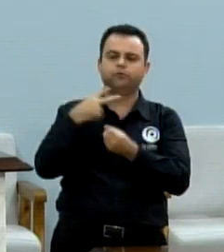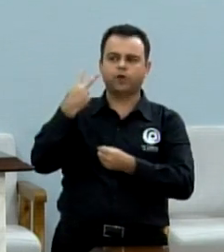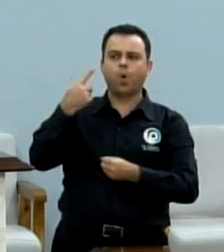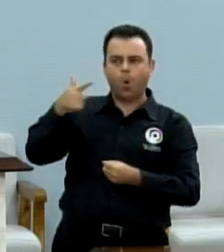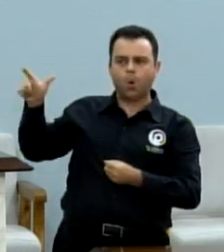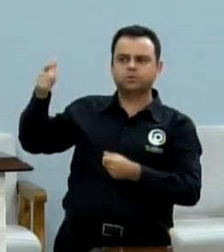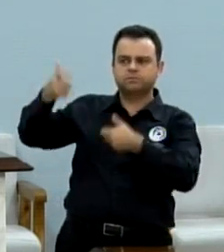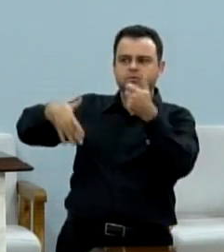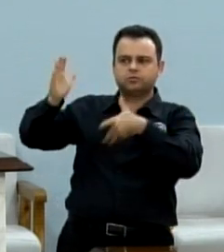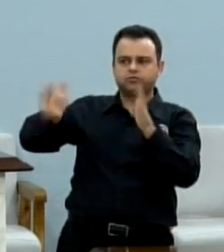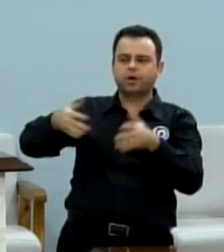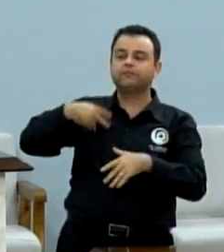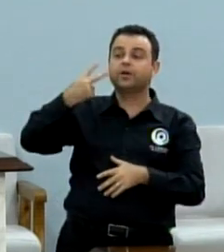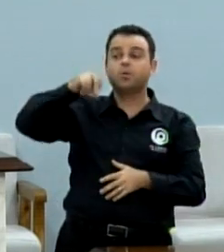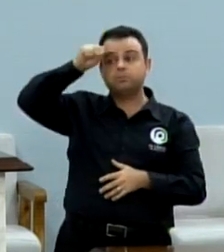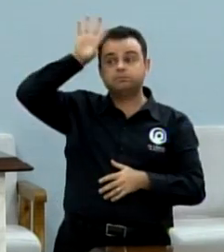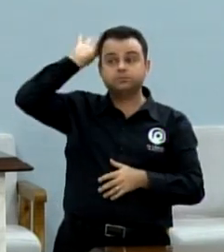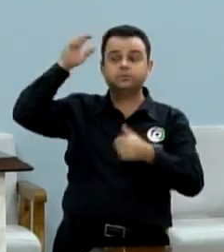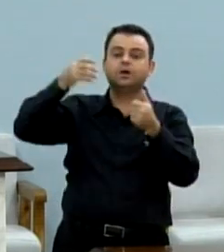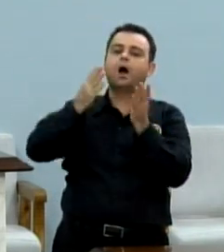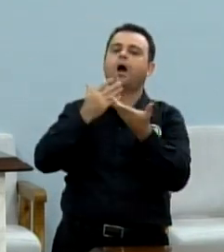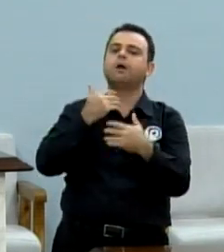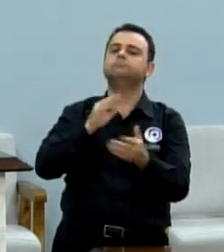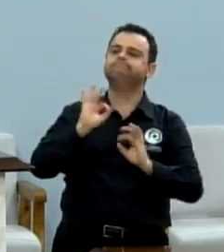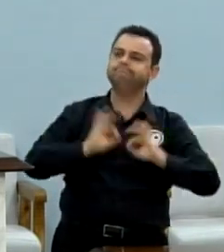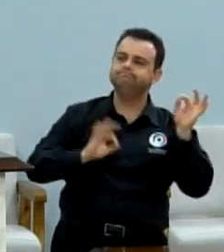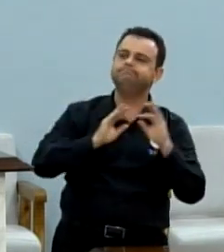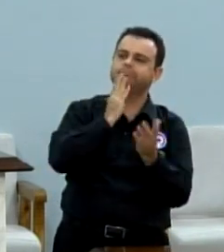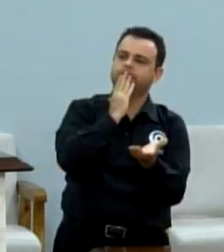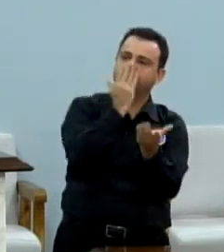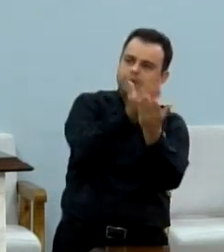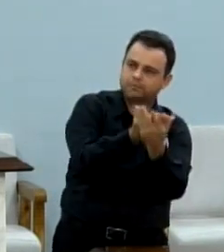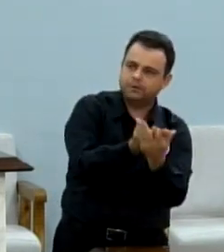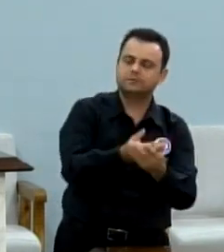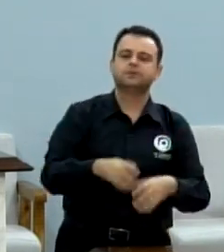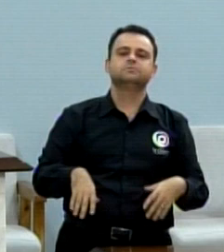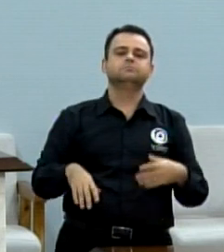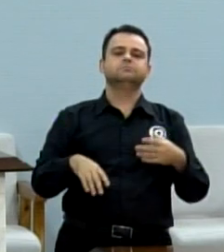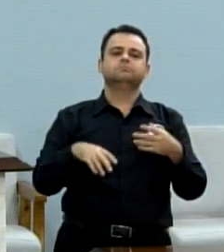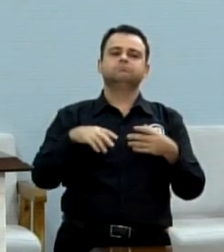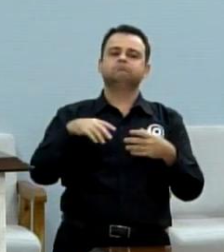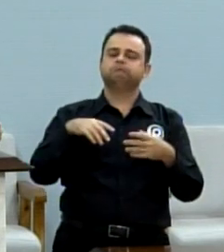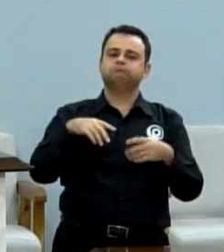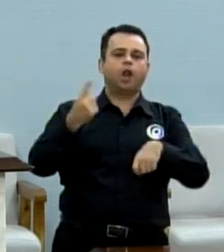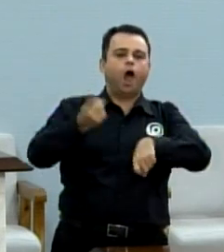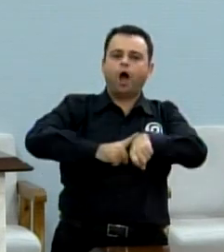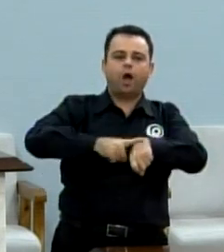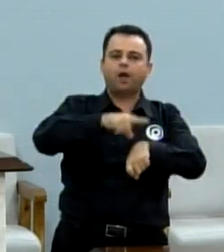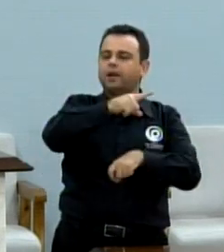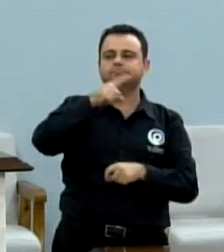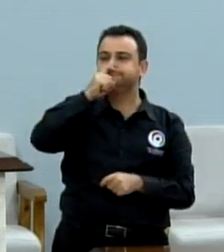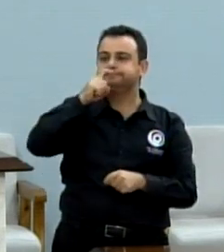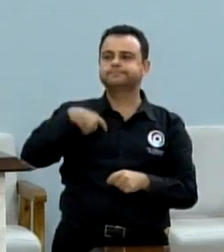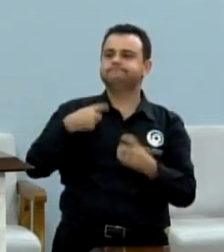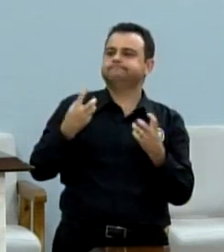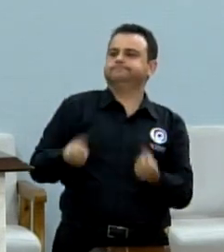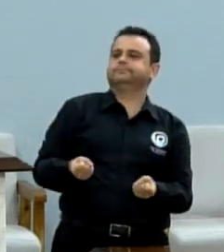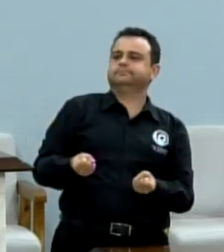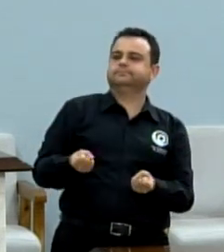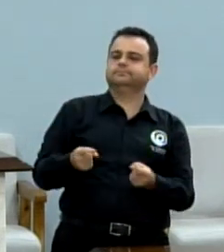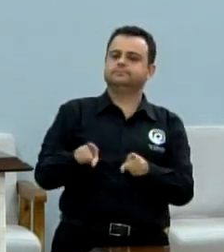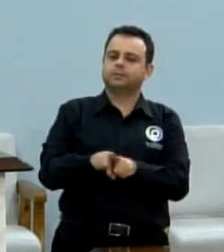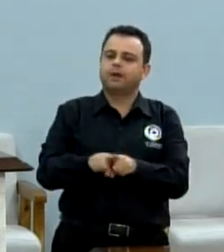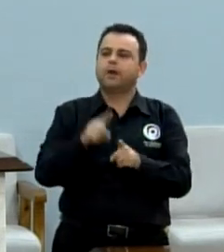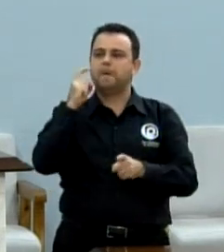vereador João Paulo apresentou o requerimento, vereador Pedro Roberto prontamente aderiu e, na sequência, vereador Jorge